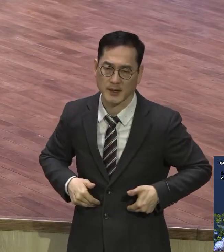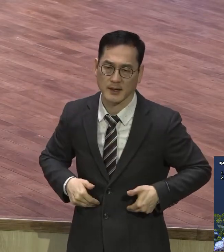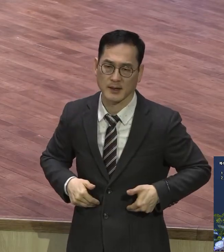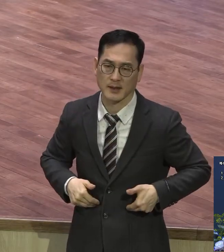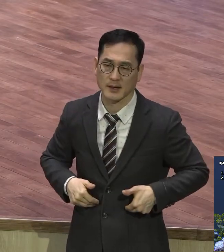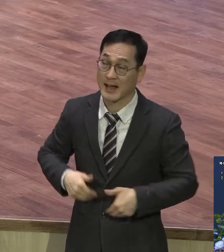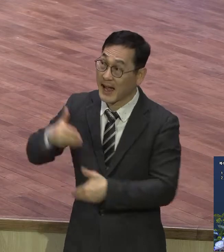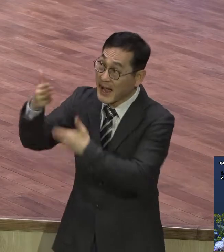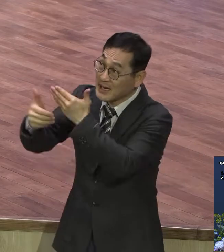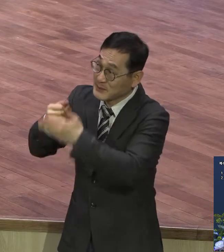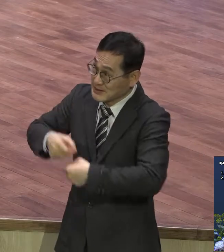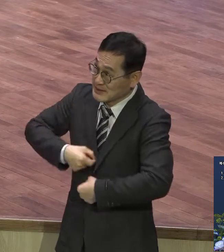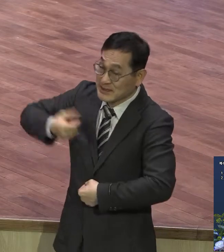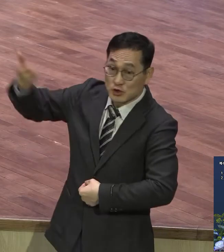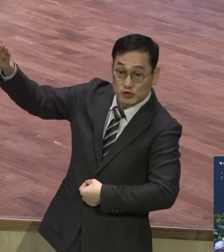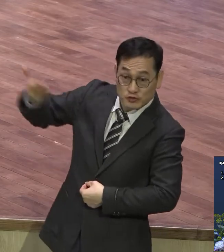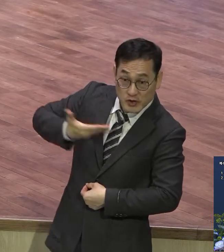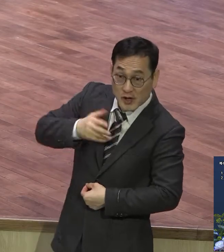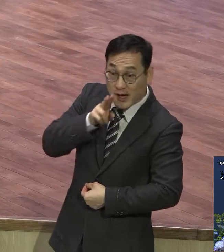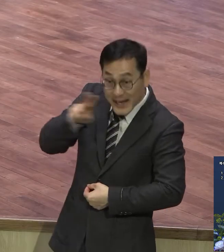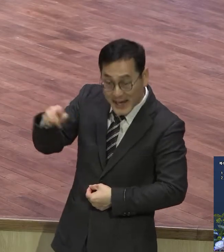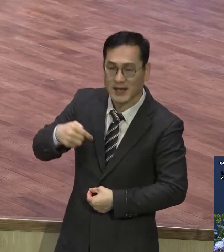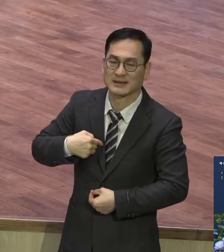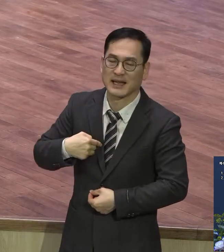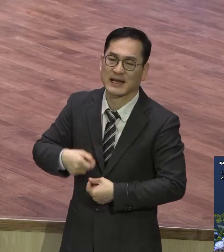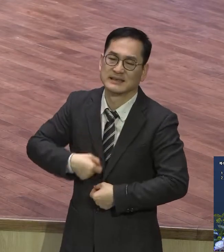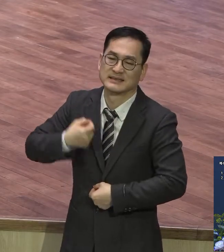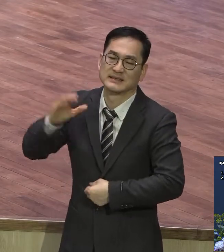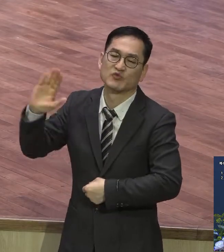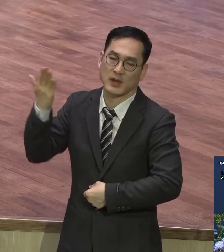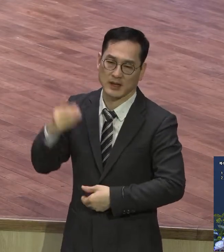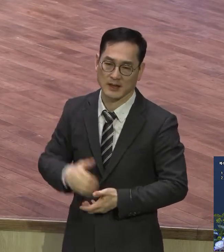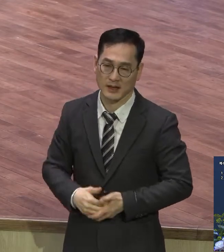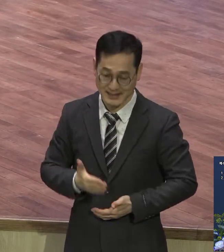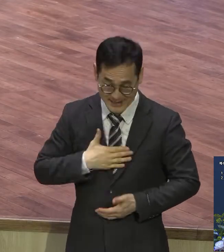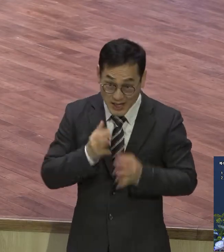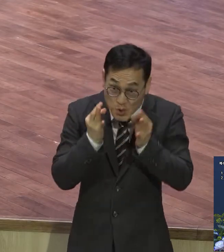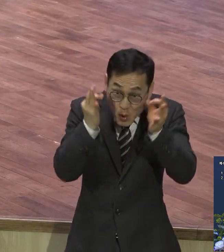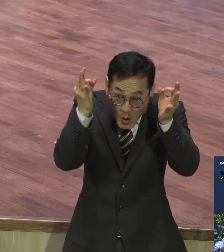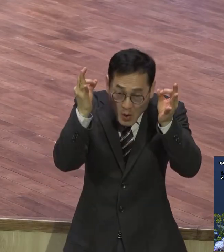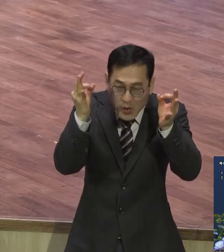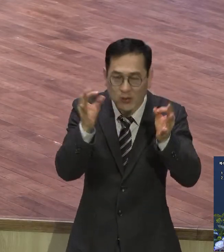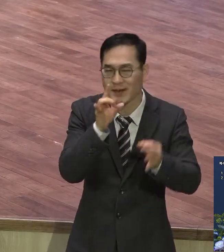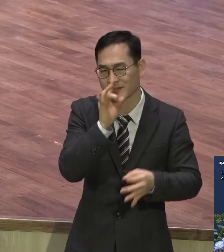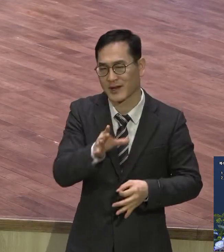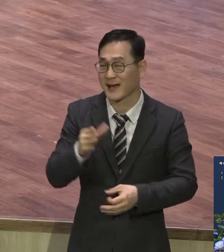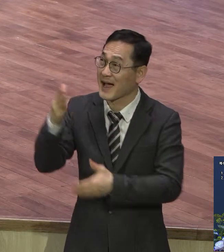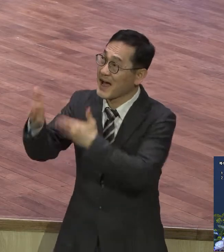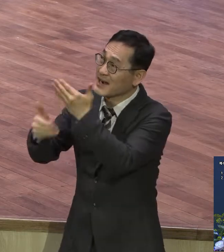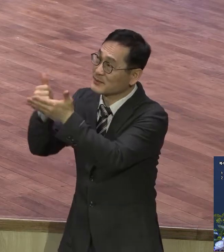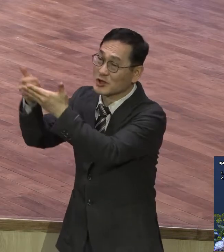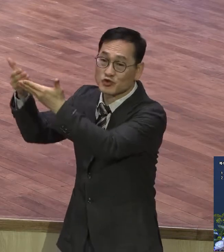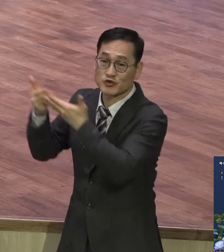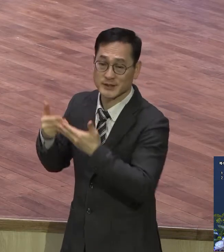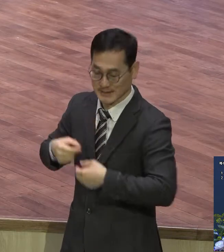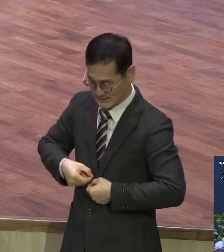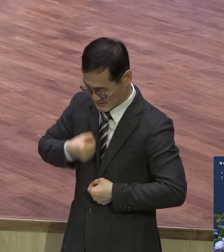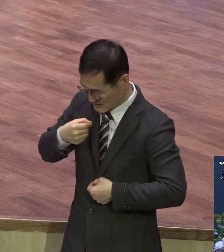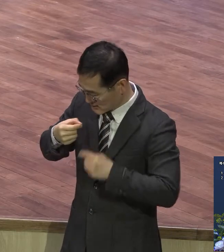내가 만들어낸 의가 아니고 하나님으로부터 임하는 의 그 의가 바로 뭐요 그